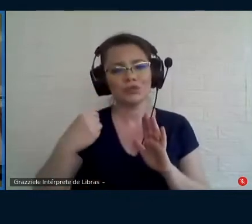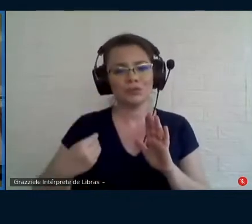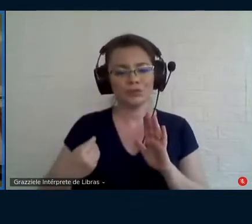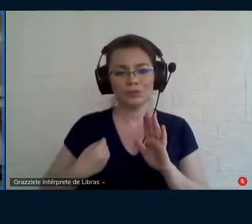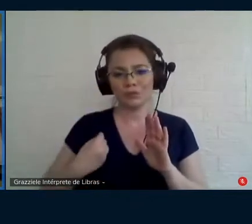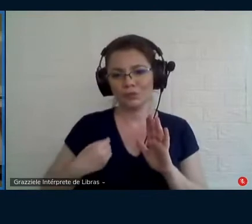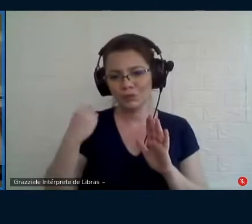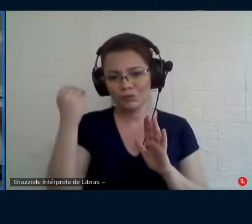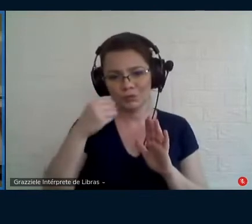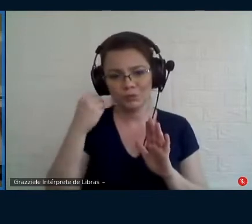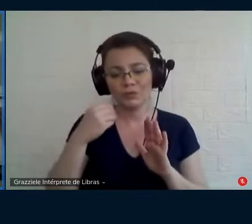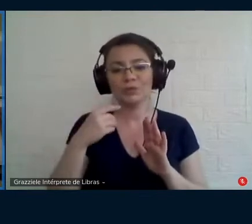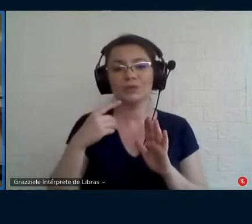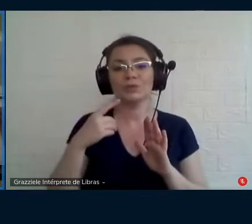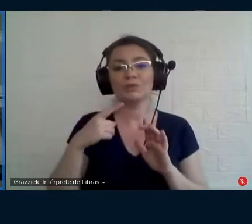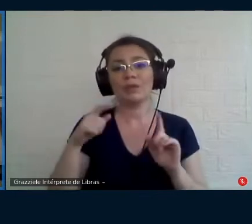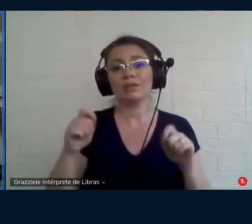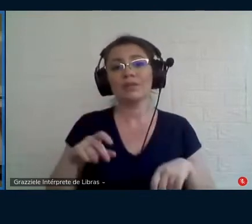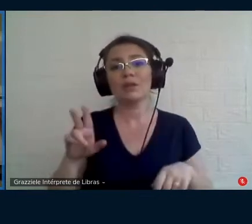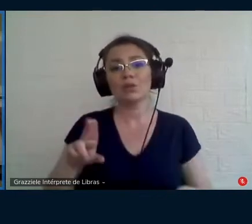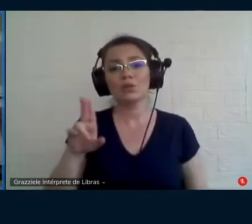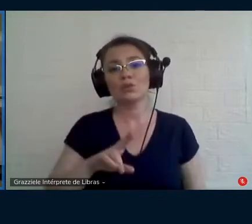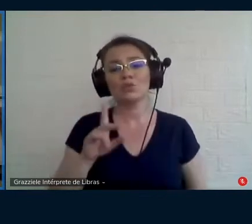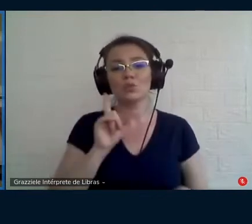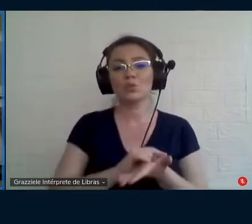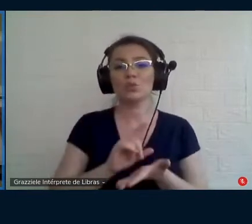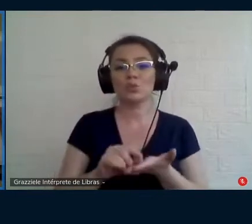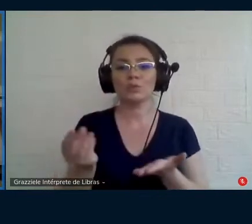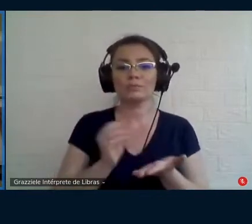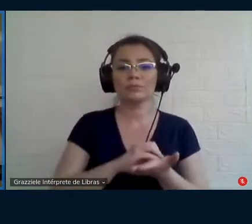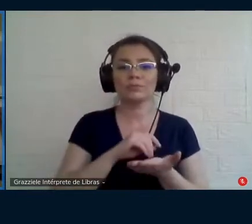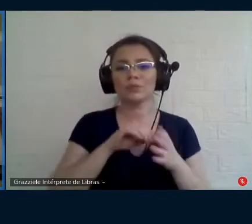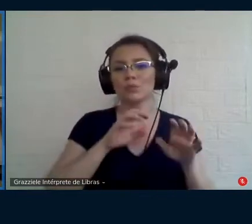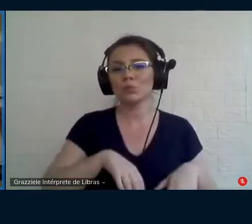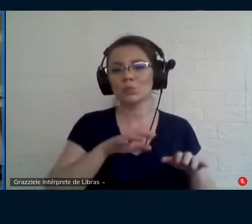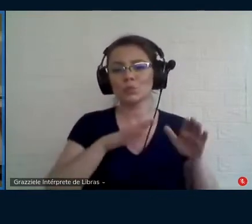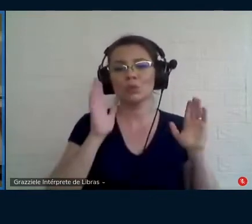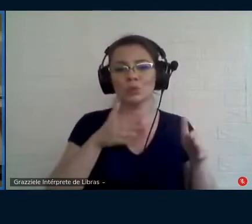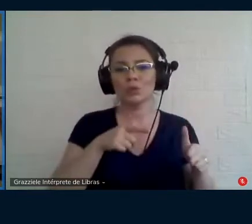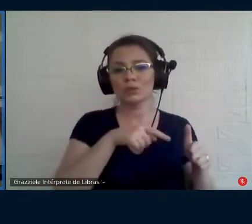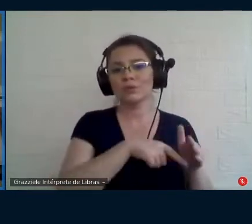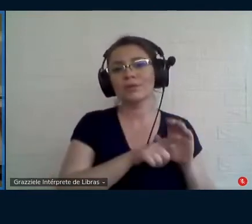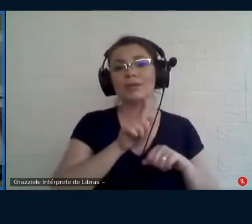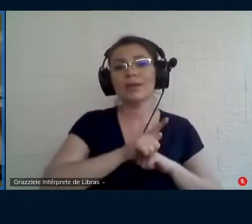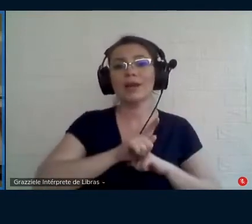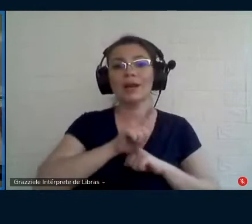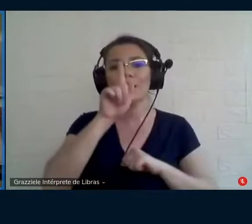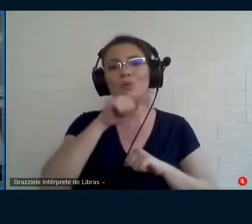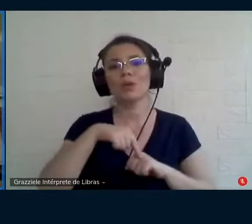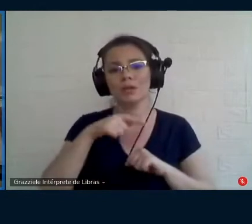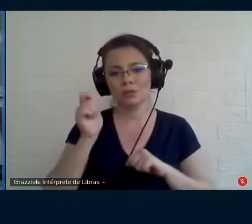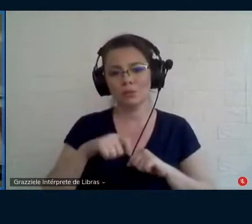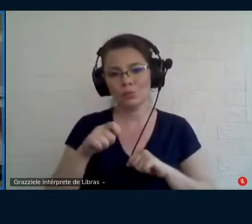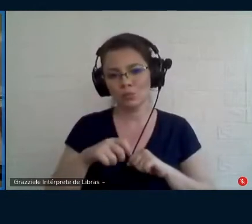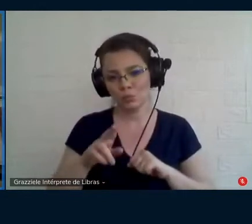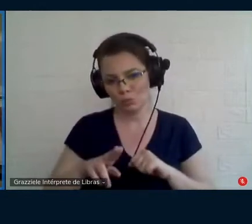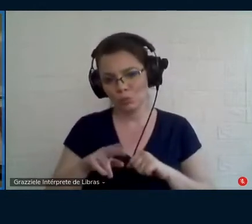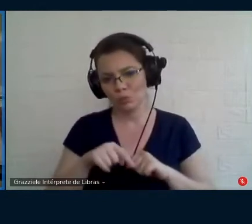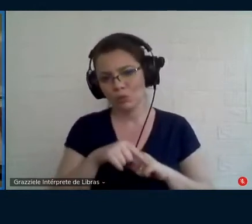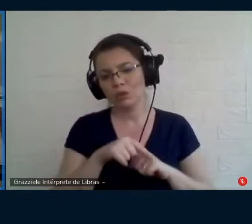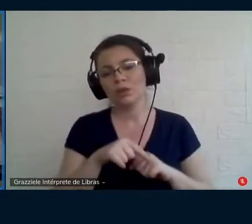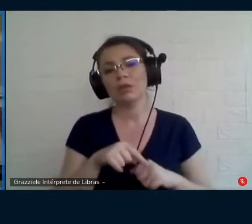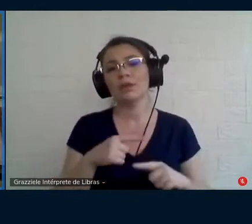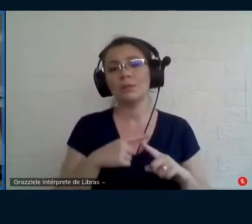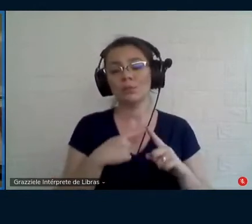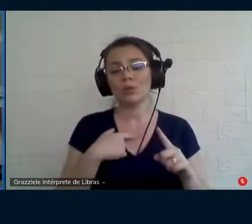pode ser usado como um artigo assim um texto na graduação porque é um texto de entrada